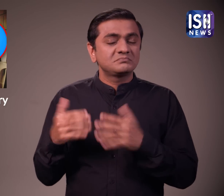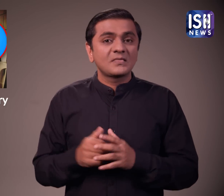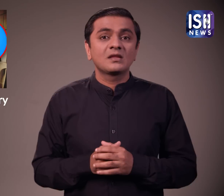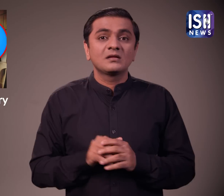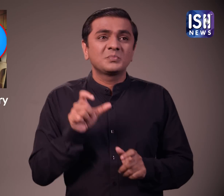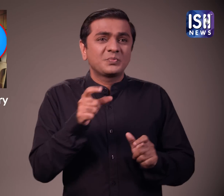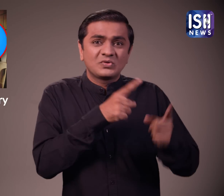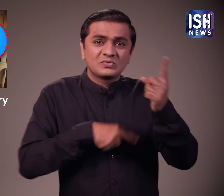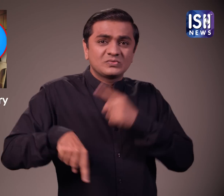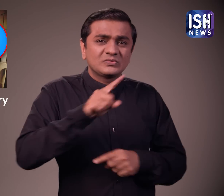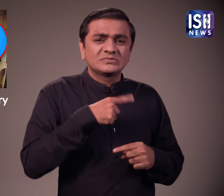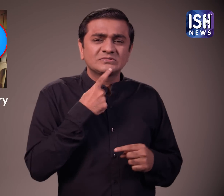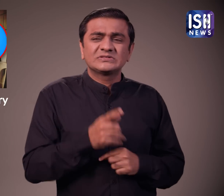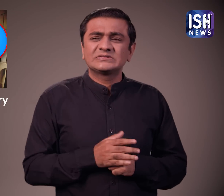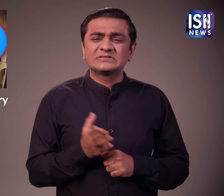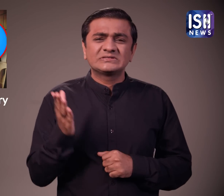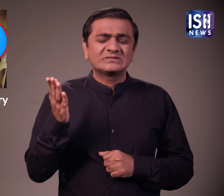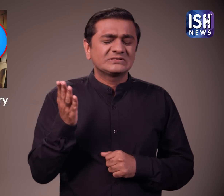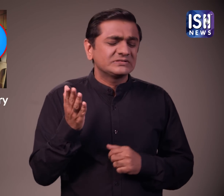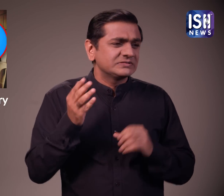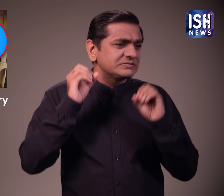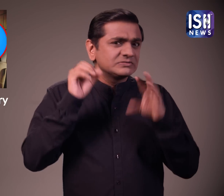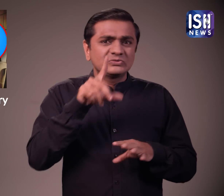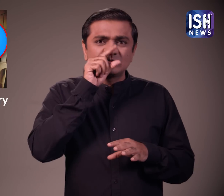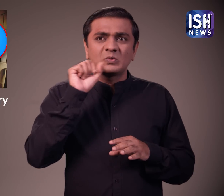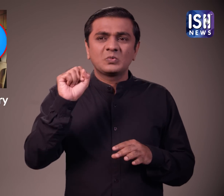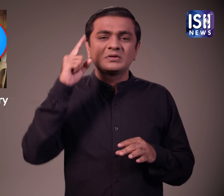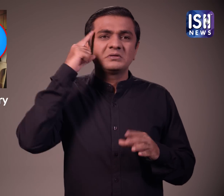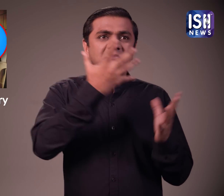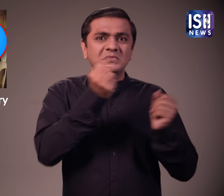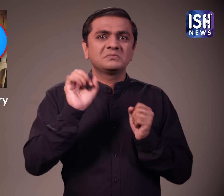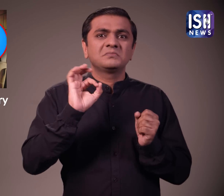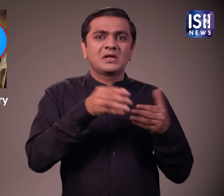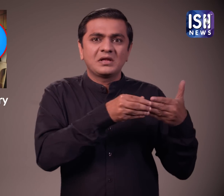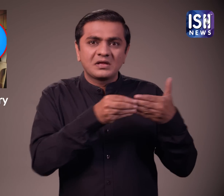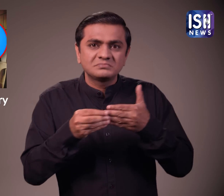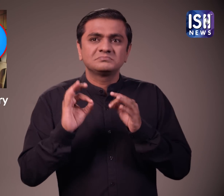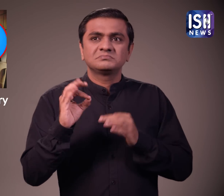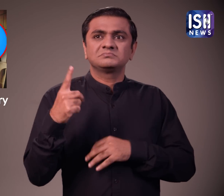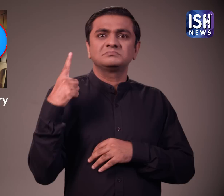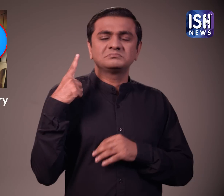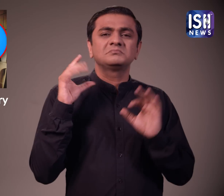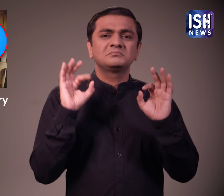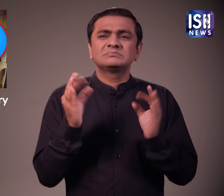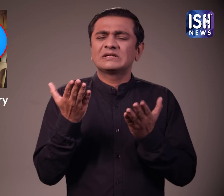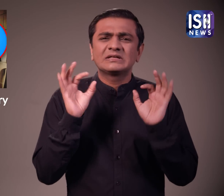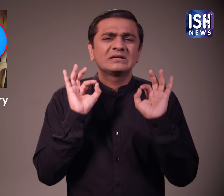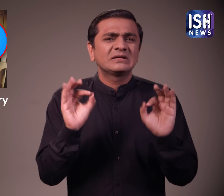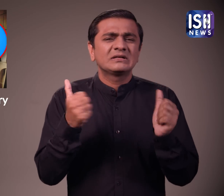जब उन्होंने ट्वीटर खरीदा तो लोगों ने उनसे एक अच्छे लीडर होने की उमीद की लेकिन उनके गलत